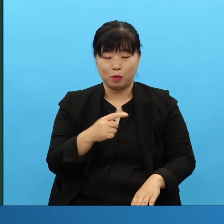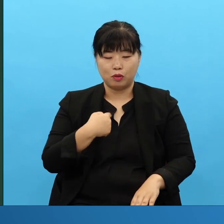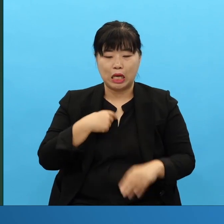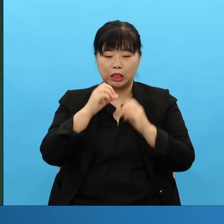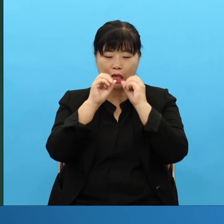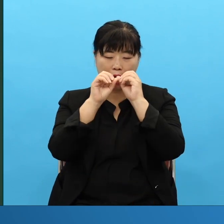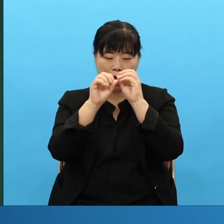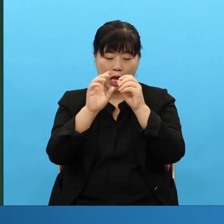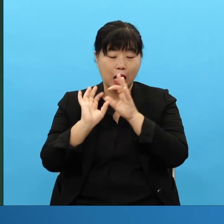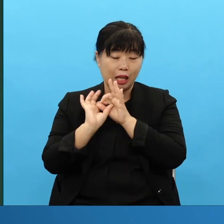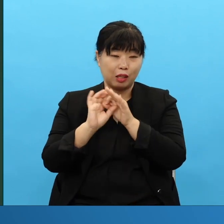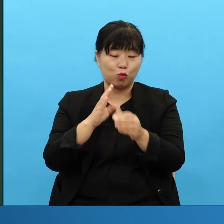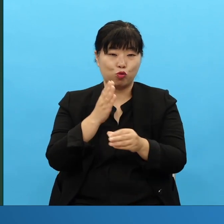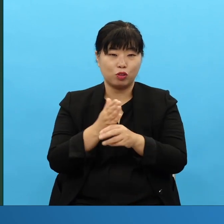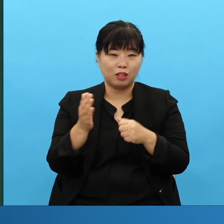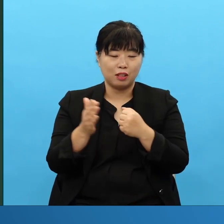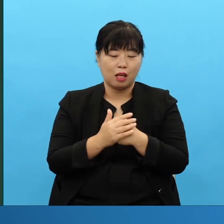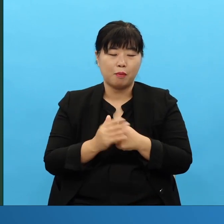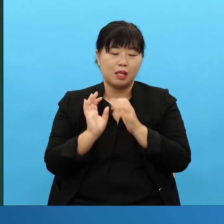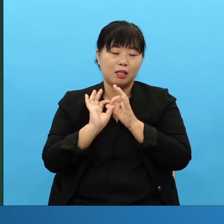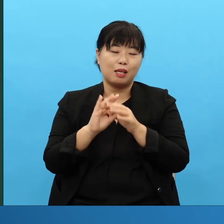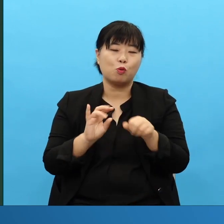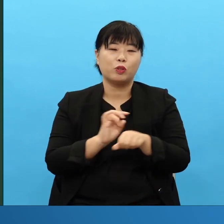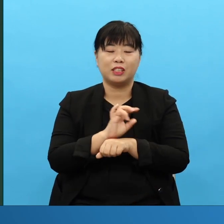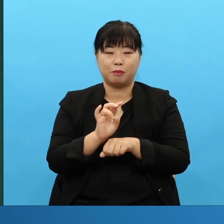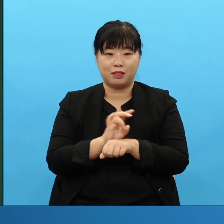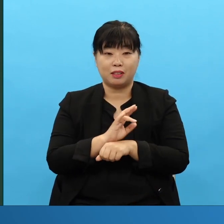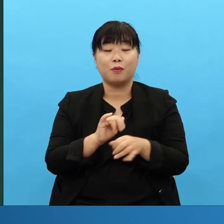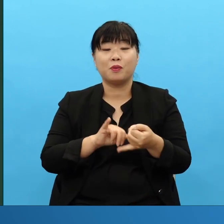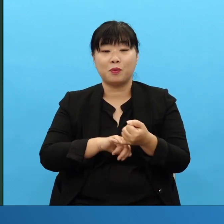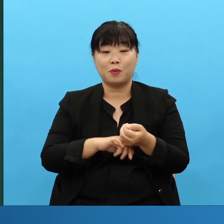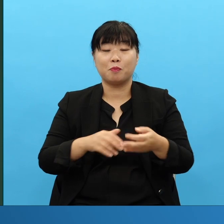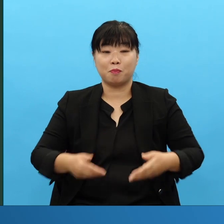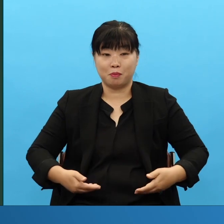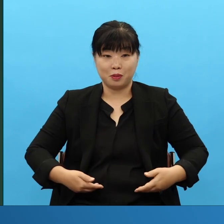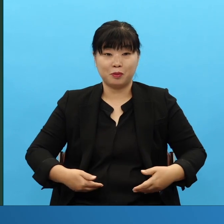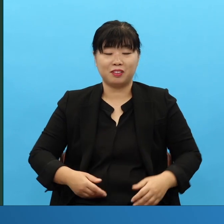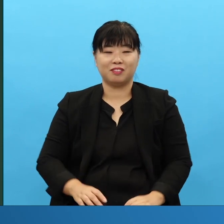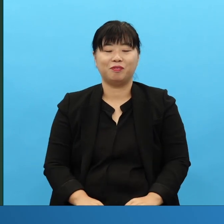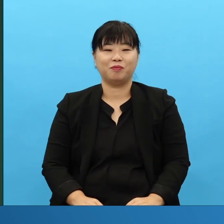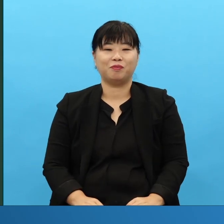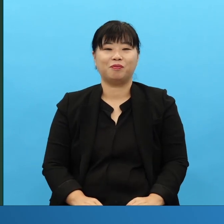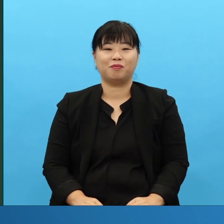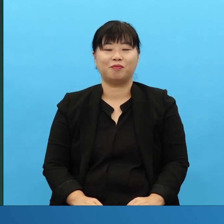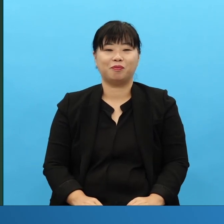因为我的立场与常人稍微不一样所以24小时需要常常邀请所以长老人应该就